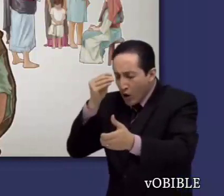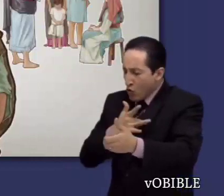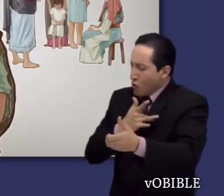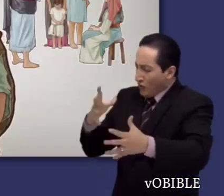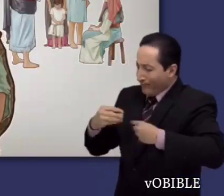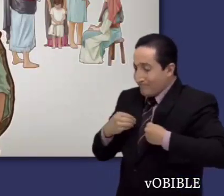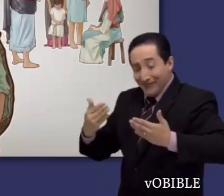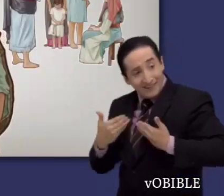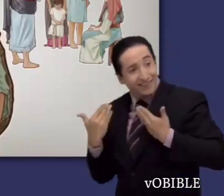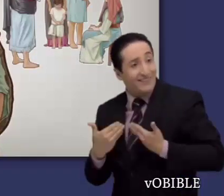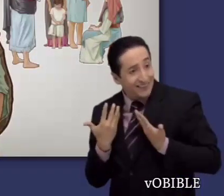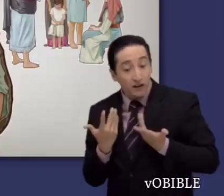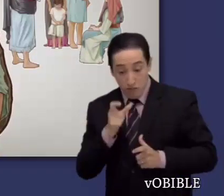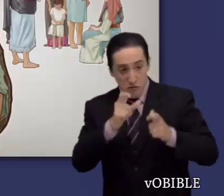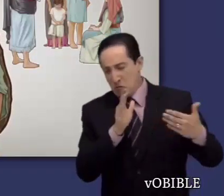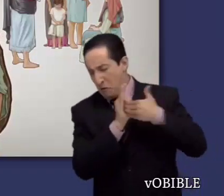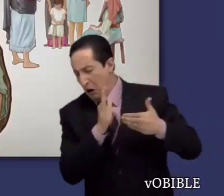aguantaron a pesar del sufrimiento.